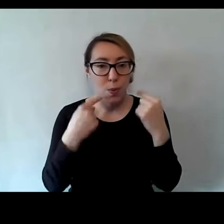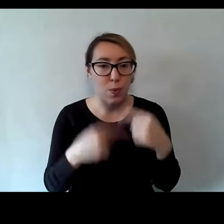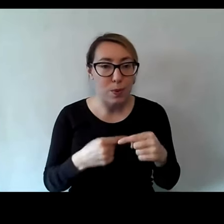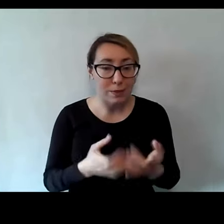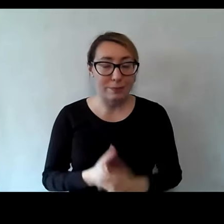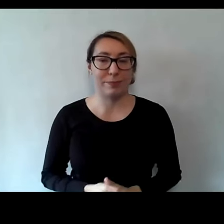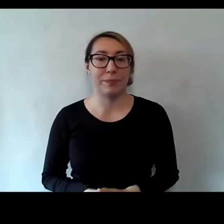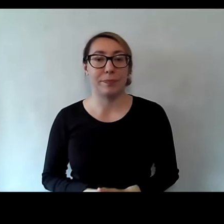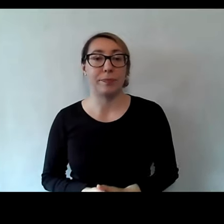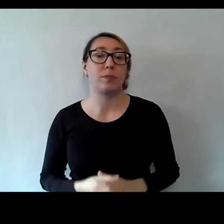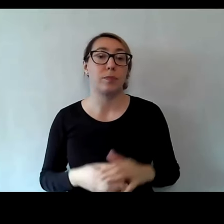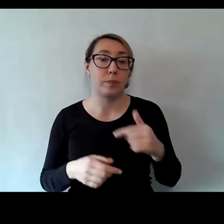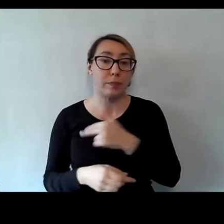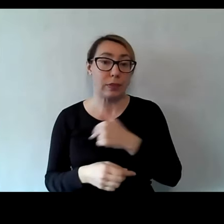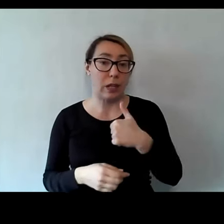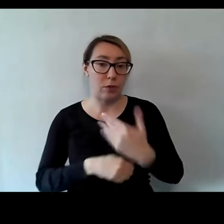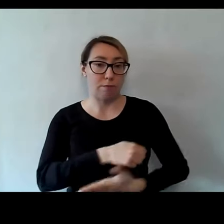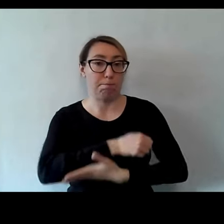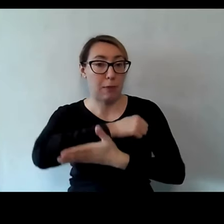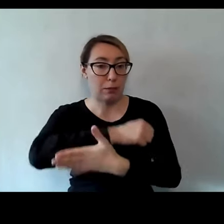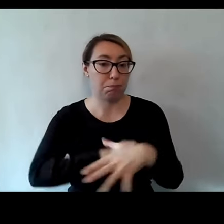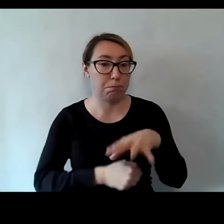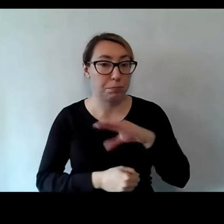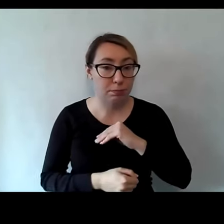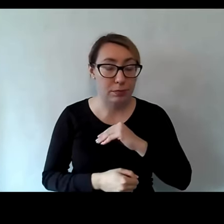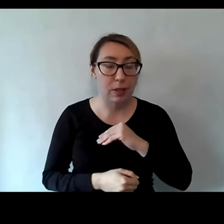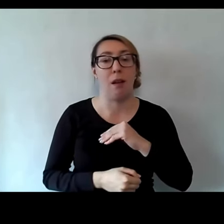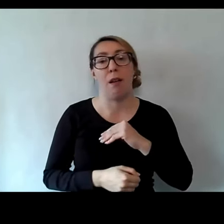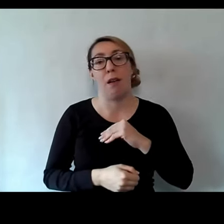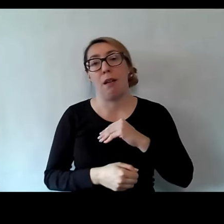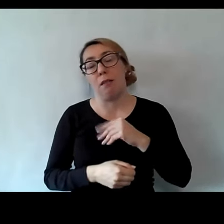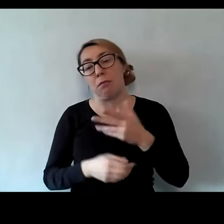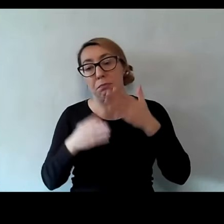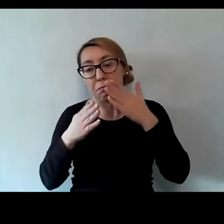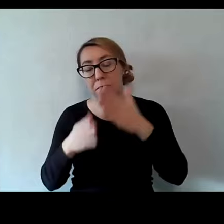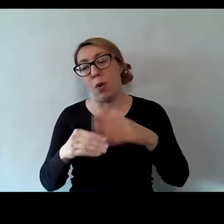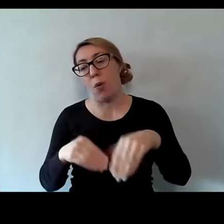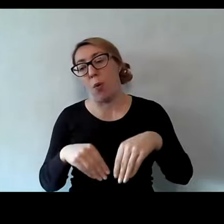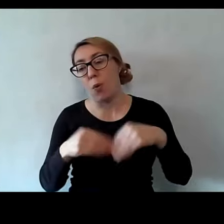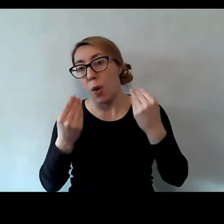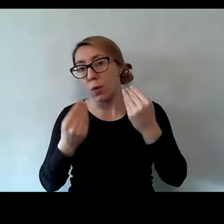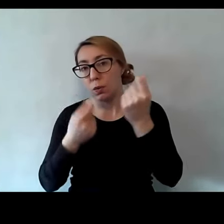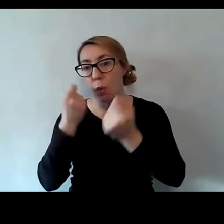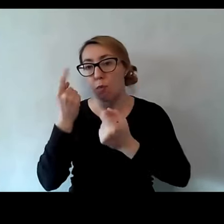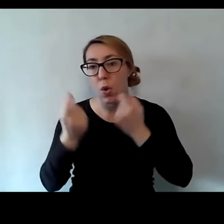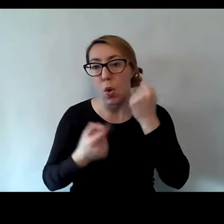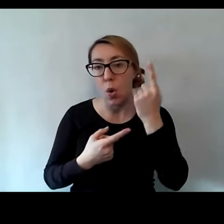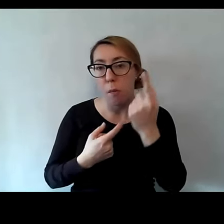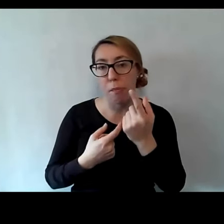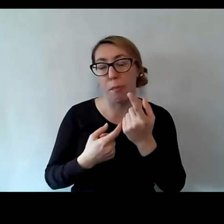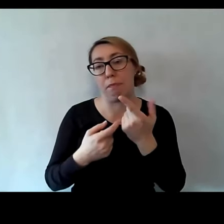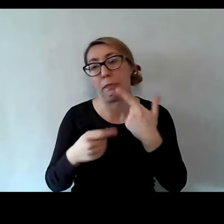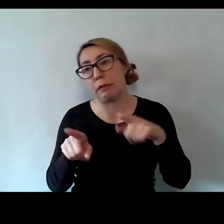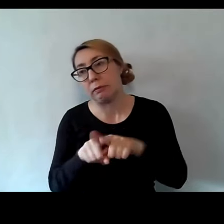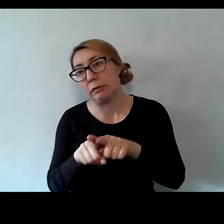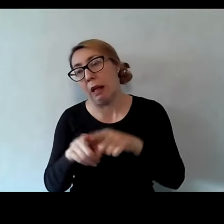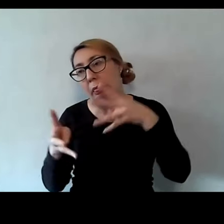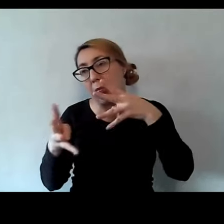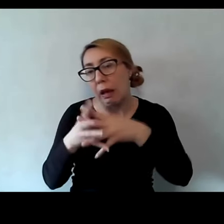mogą liczyć na nasze wsparcie w zakresie rozwoju pomysłu, przetestowania